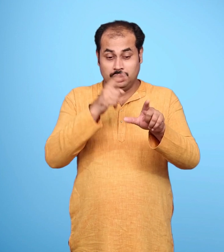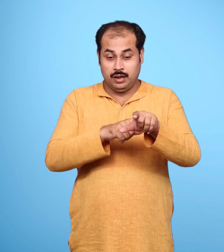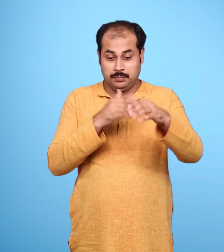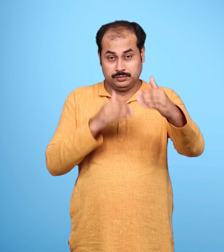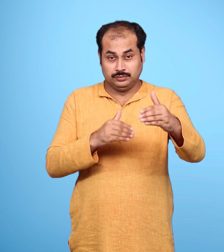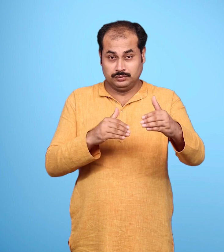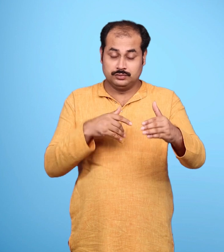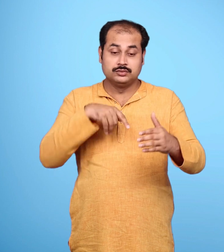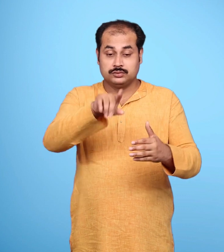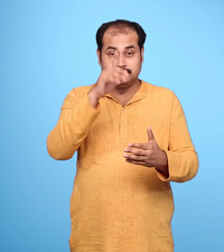निर्ने तुम्हें करना है